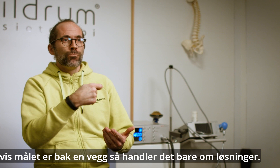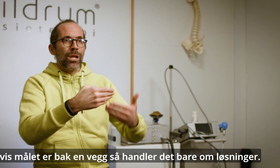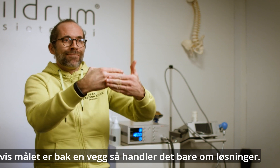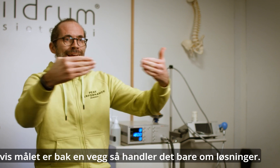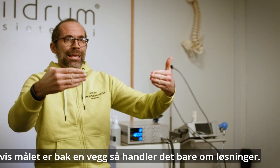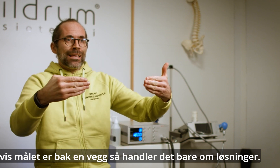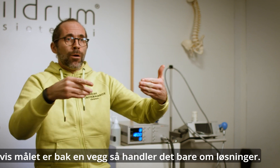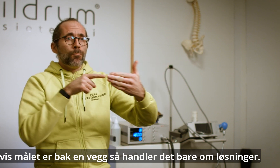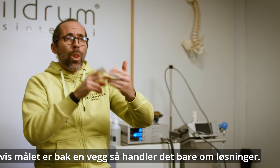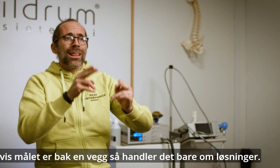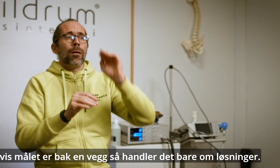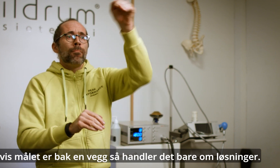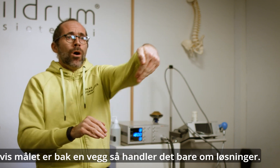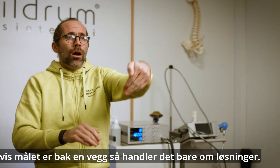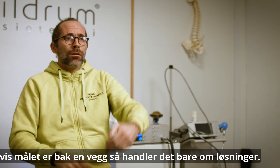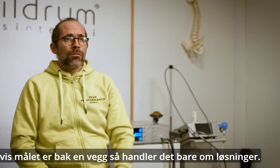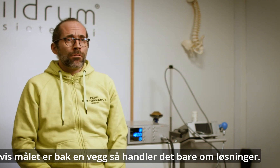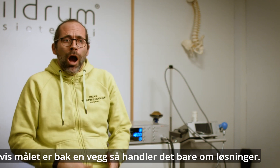Hvis målet er bak en vegg, så handler det bare om løsninger.